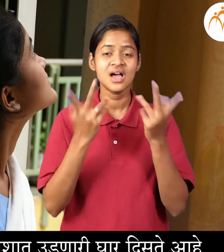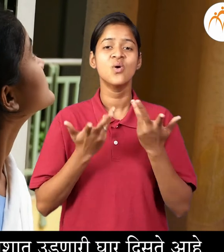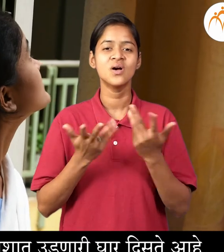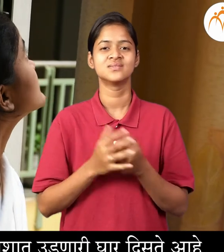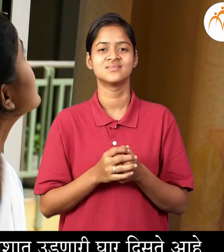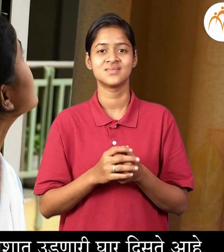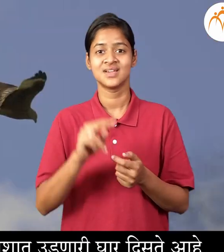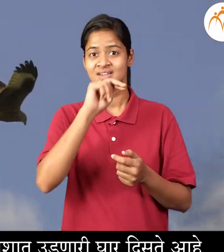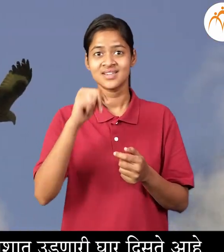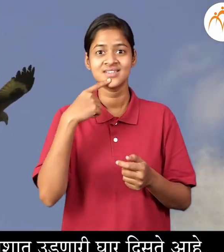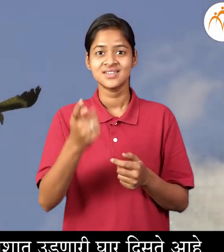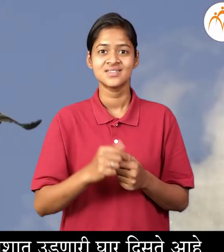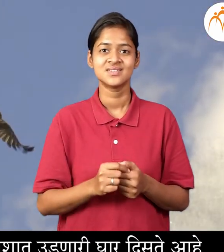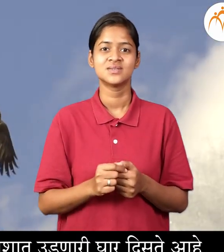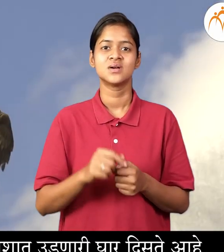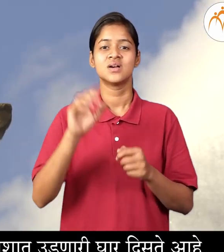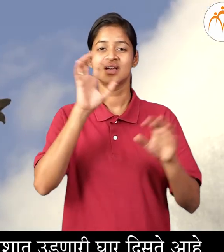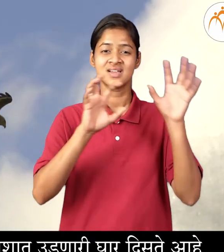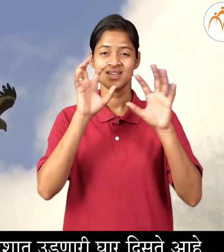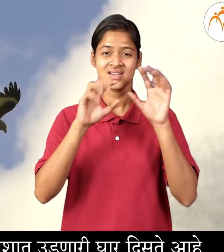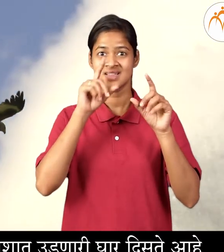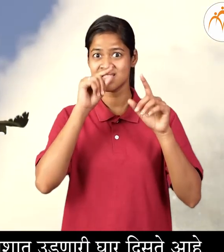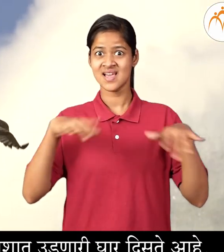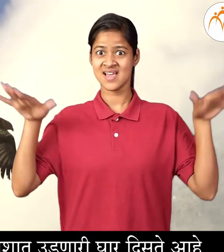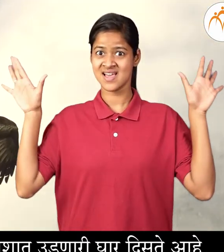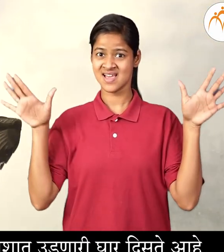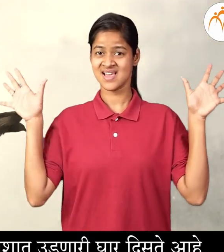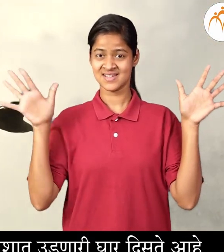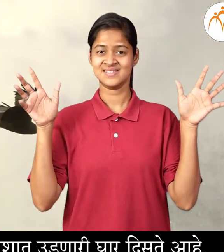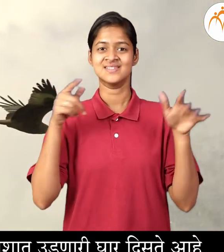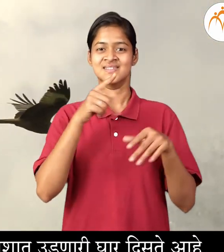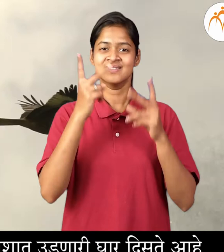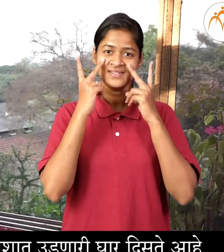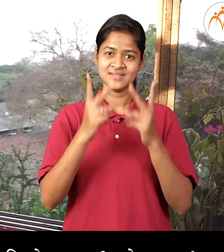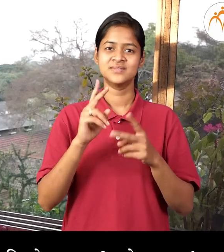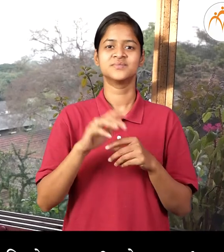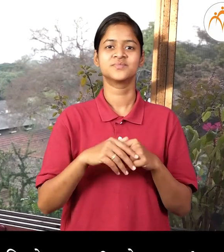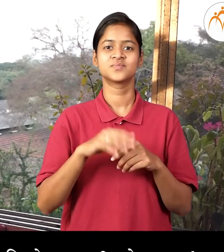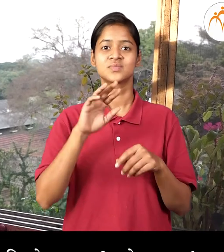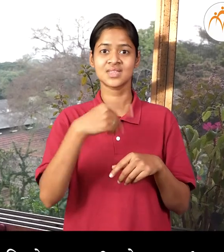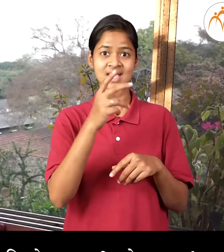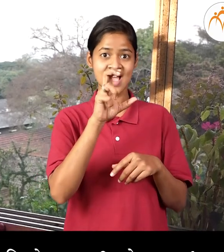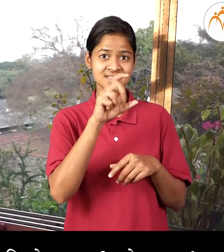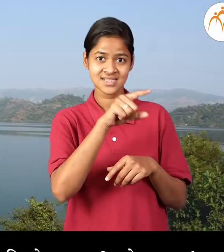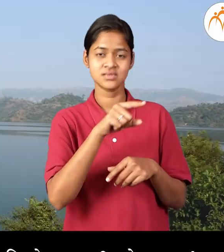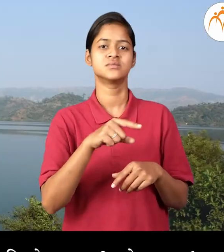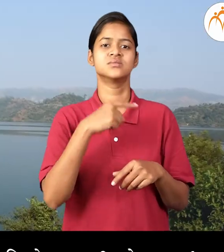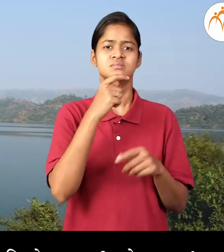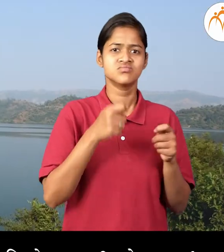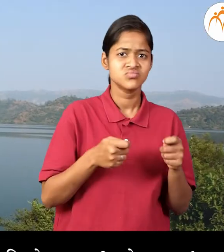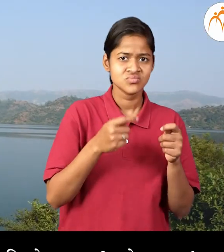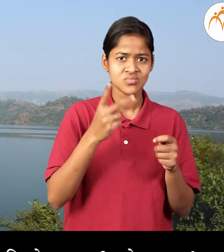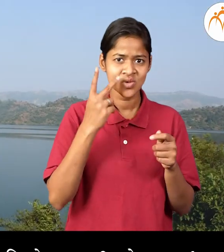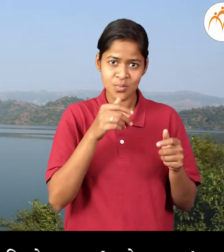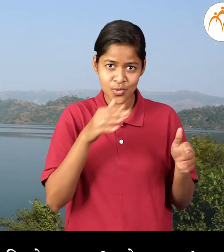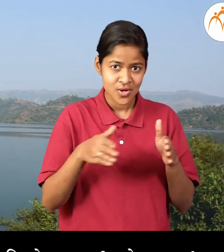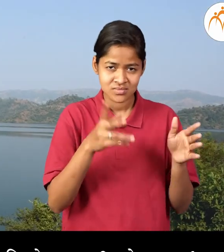तुला आकाशात उन्नारी घार दिशते है, किदी चान, अमीत, तुझा खेडकी तुन नदी दिशते है